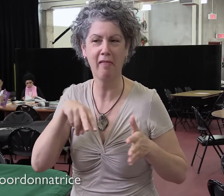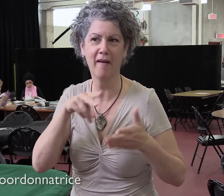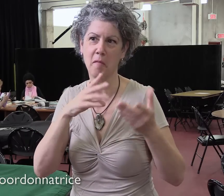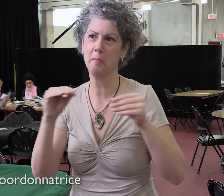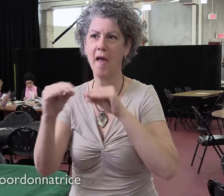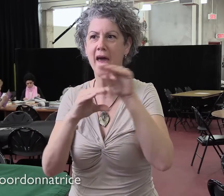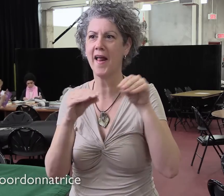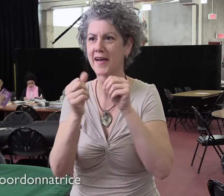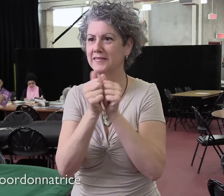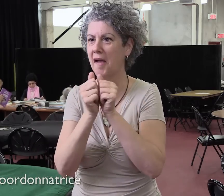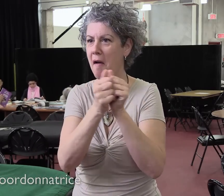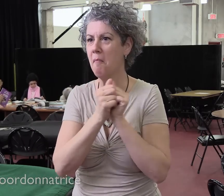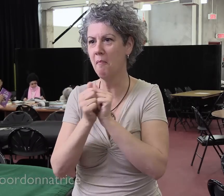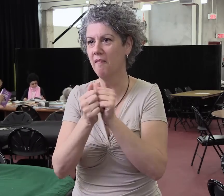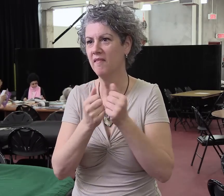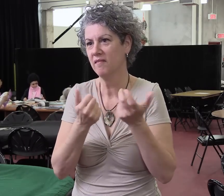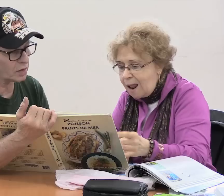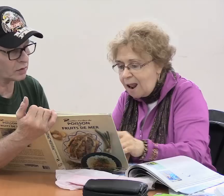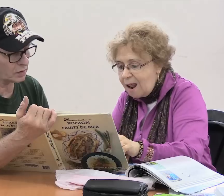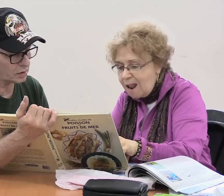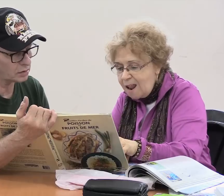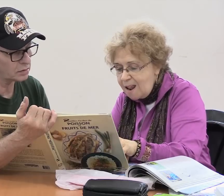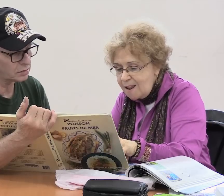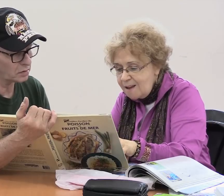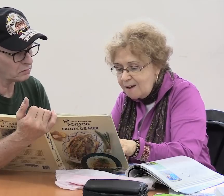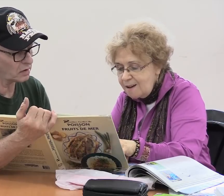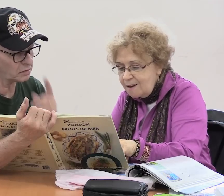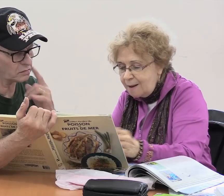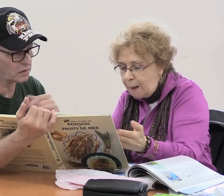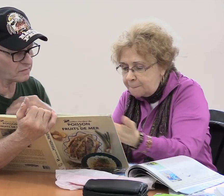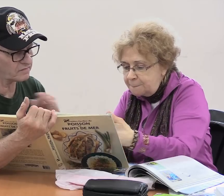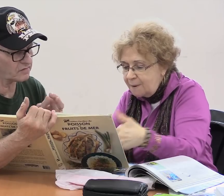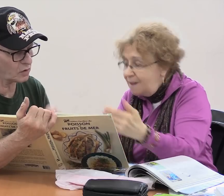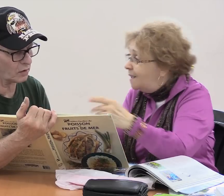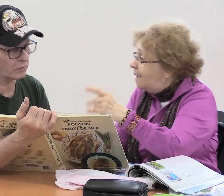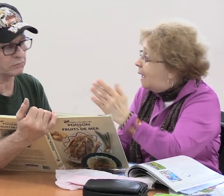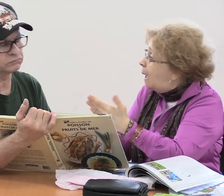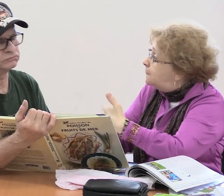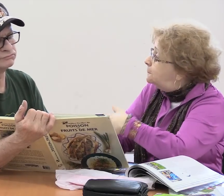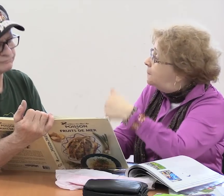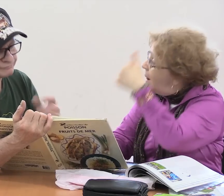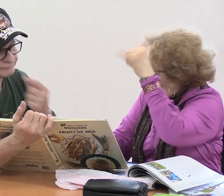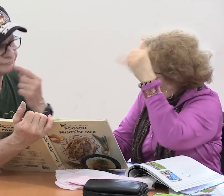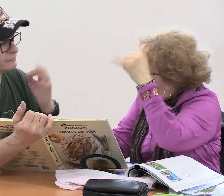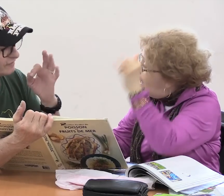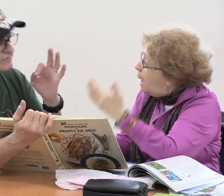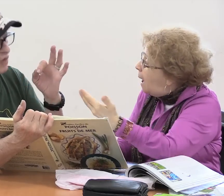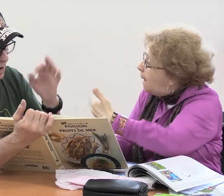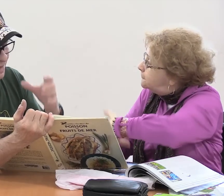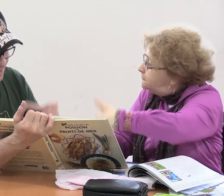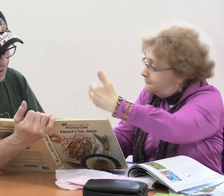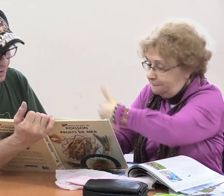ils peuvent discuter ensemble des articles qu'ils lisent puis avec les images, bien, ça aide puis ça améliore leur compréhension avec le temps.